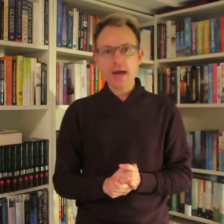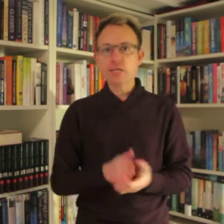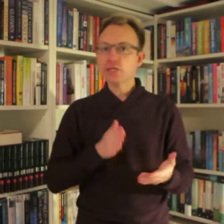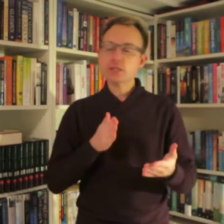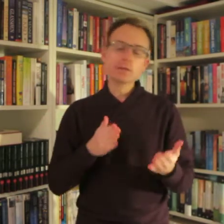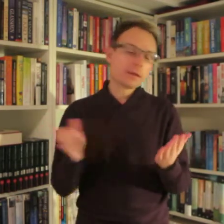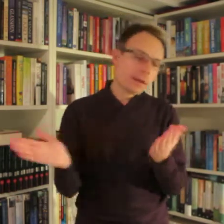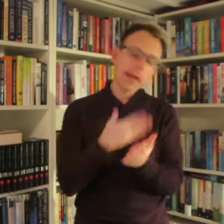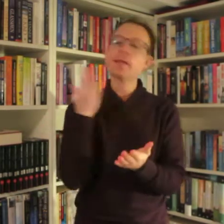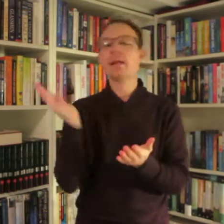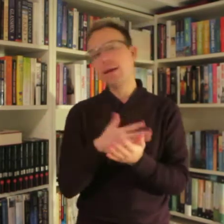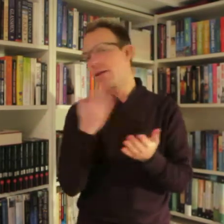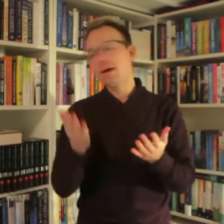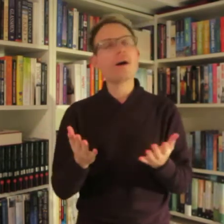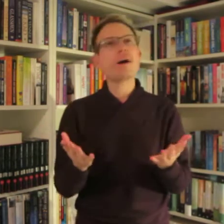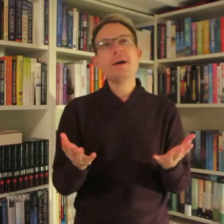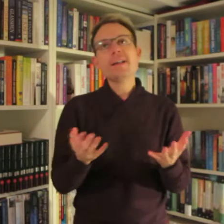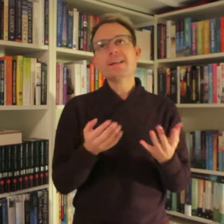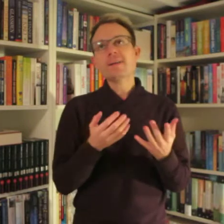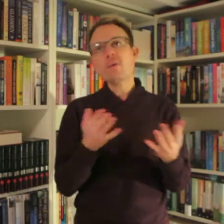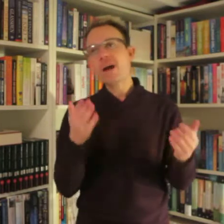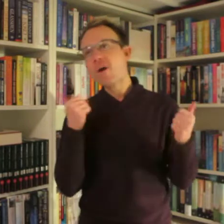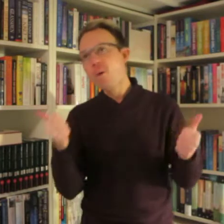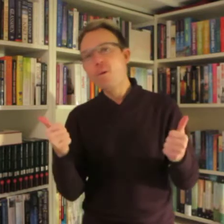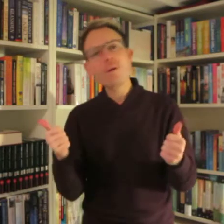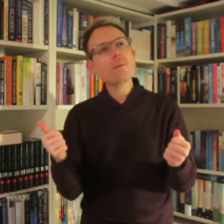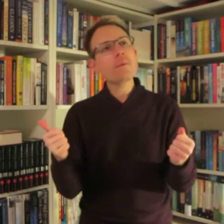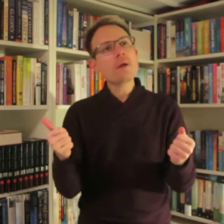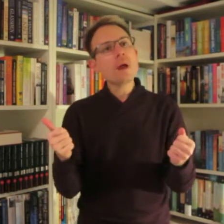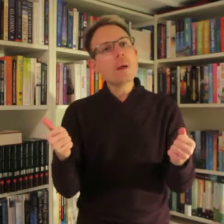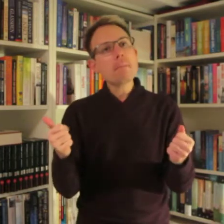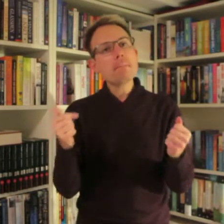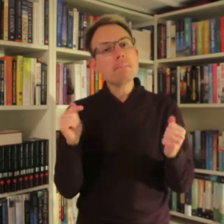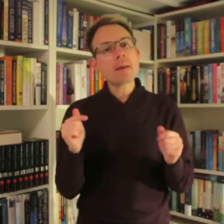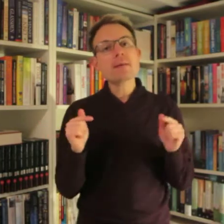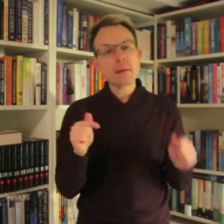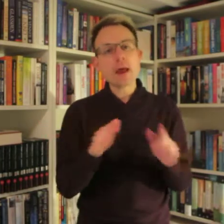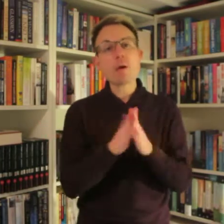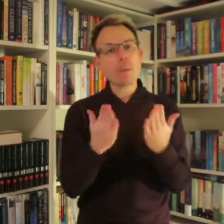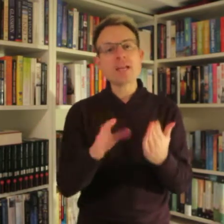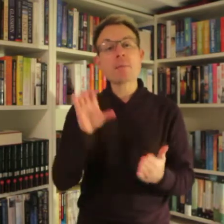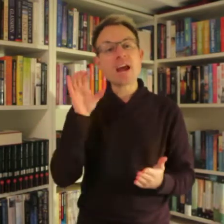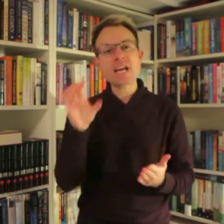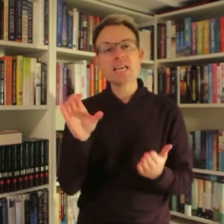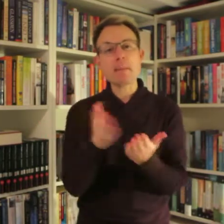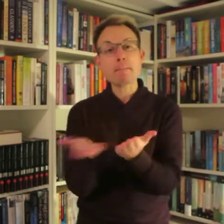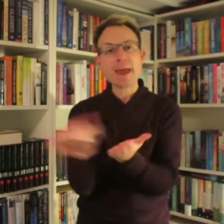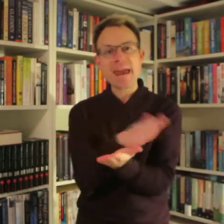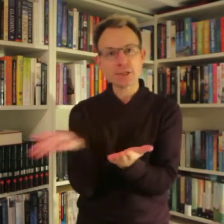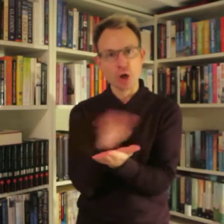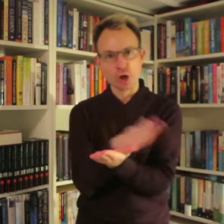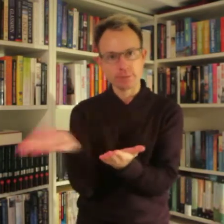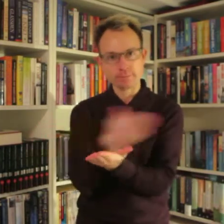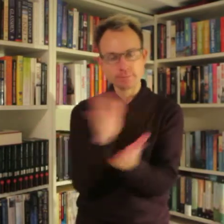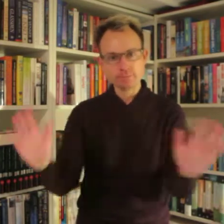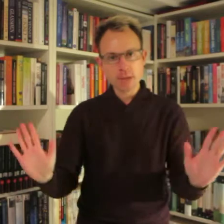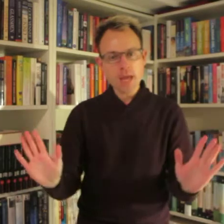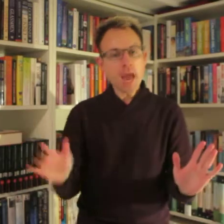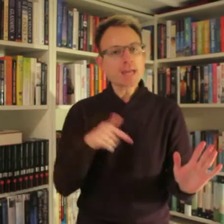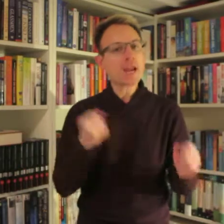læser og læser... Nogle er gode. Men det er en roman, der er ret en pænturner. Den har